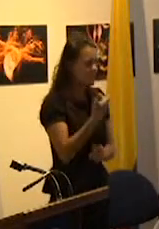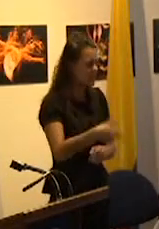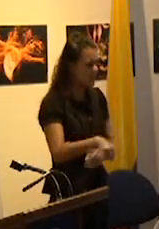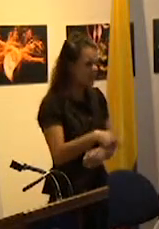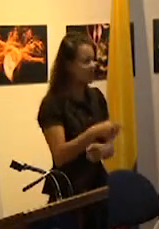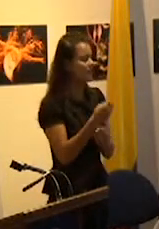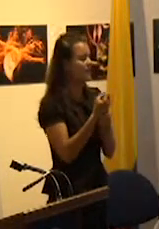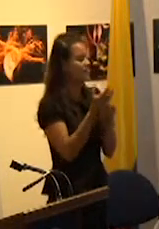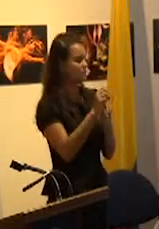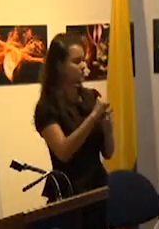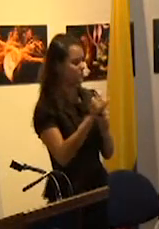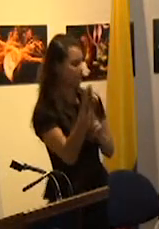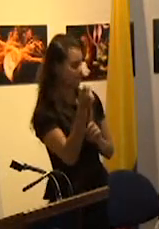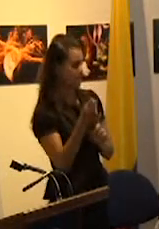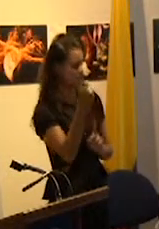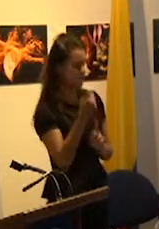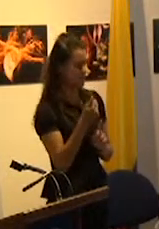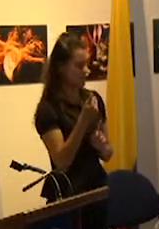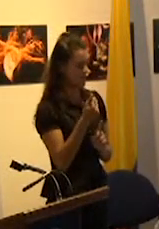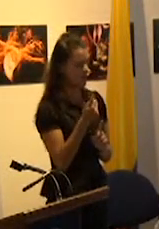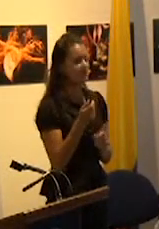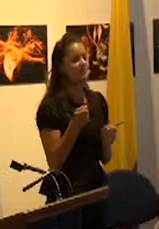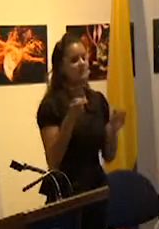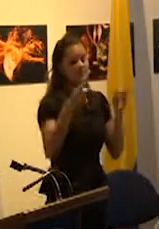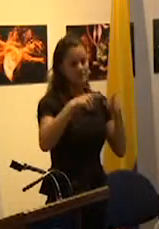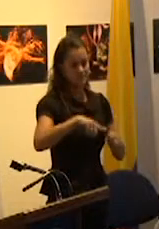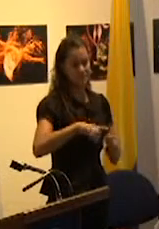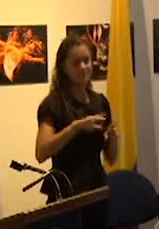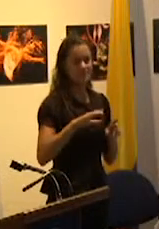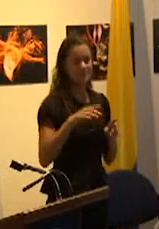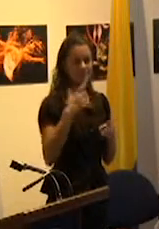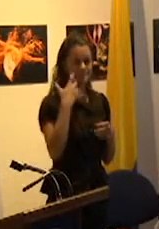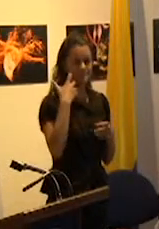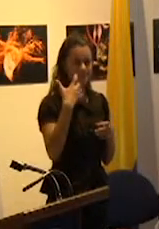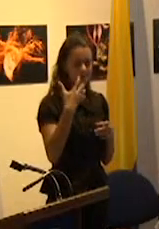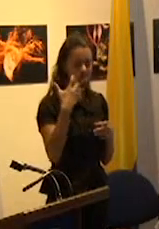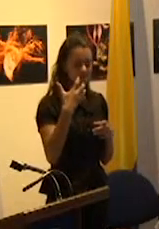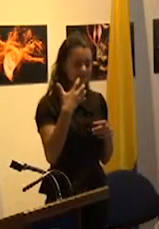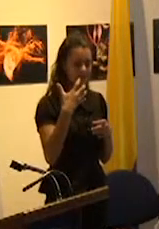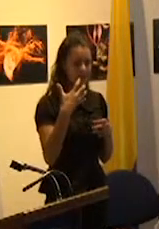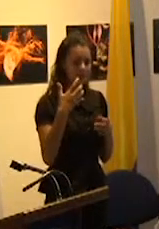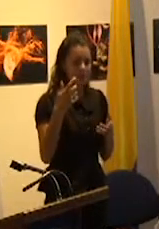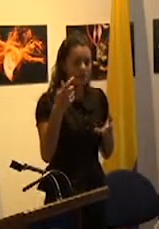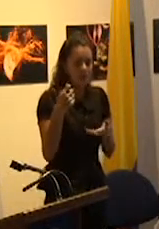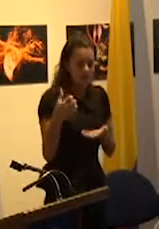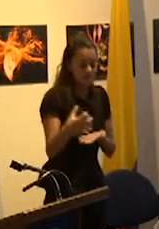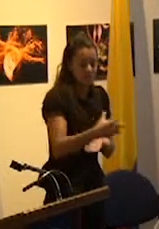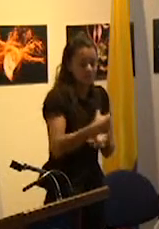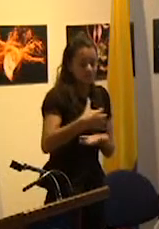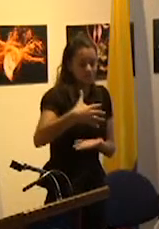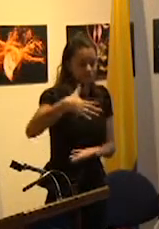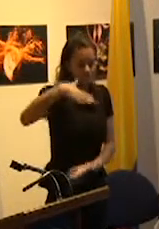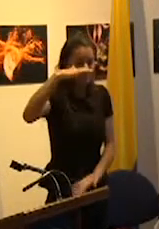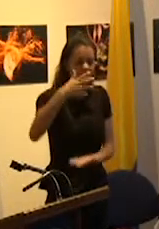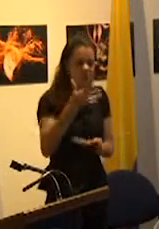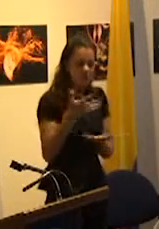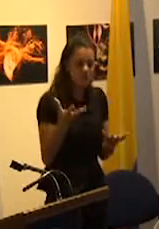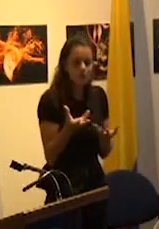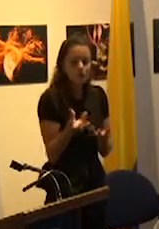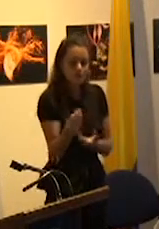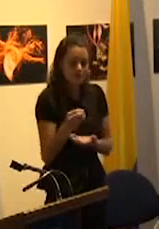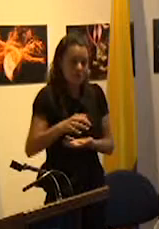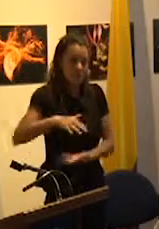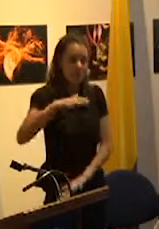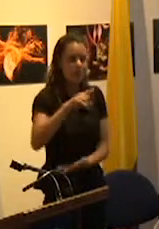estructura socioeconómica y una enorme concentración de económica en grupos y en empresas